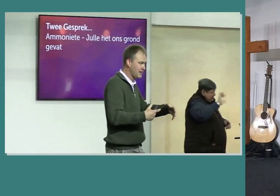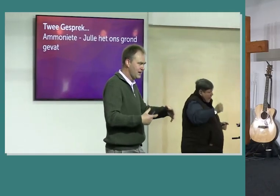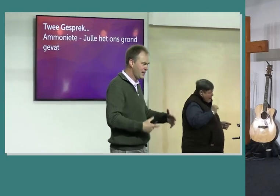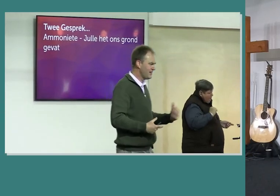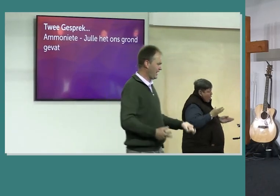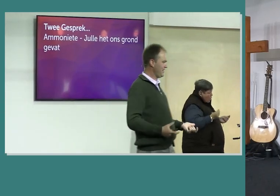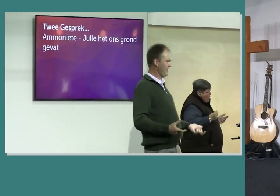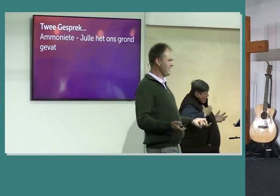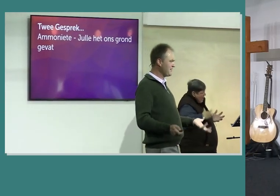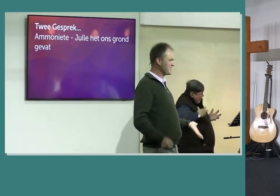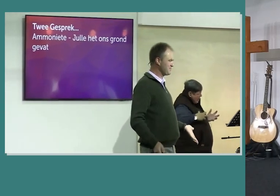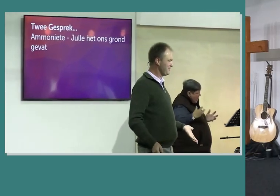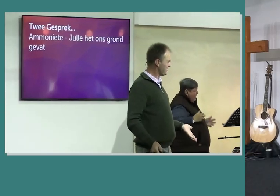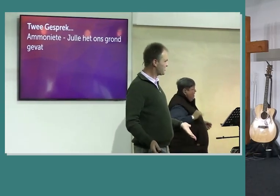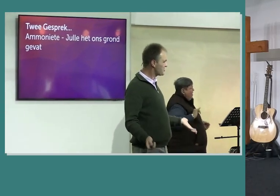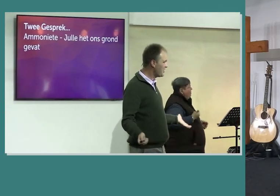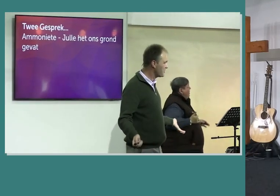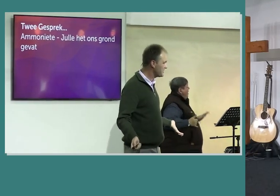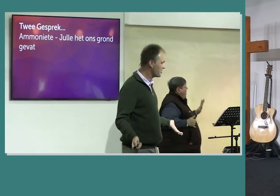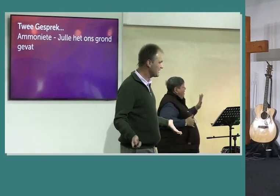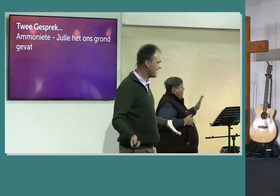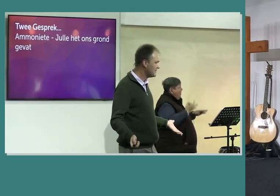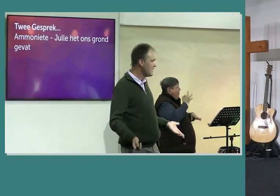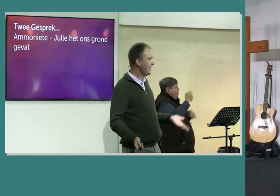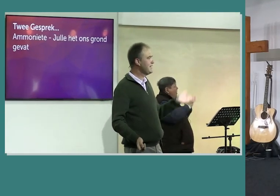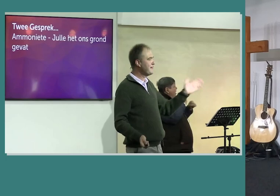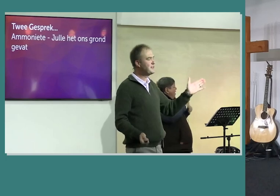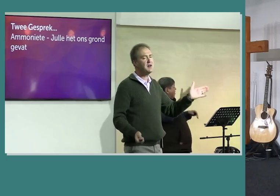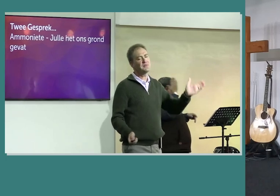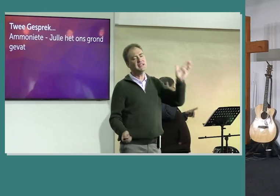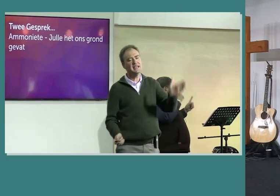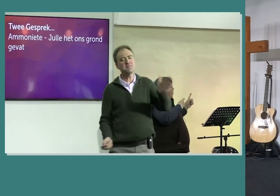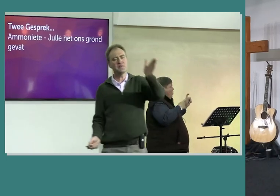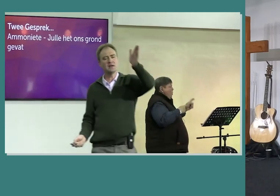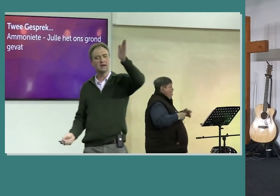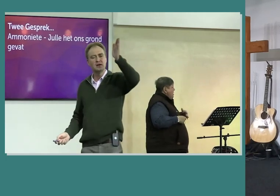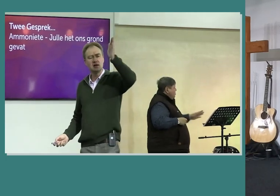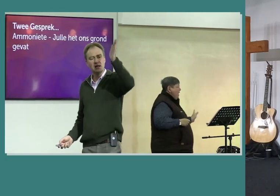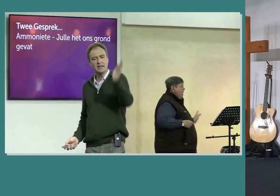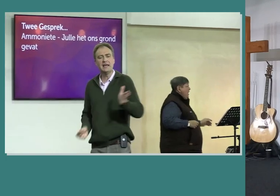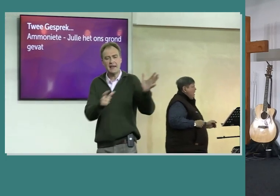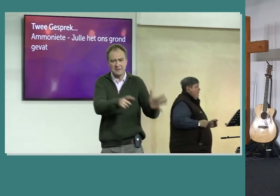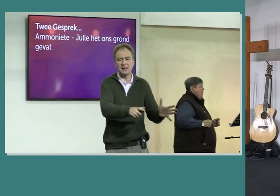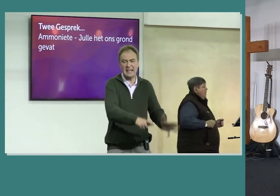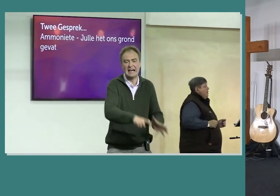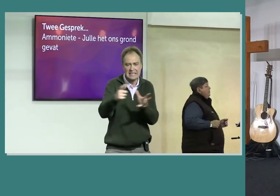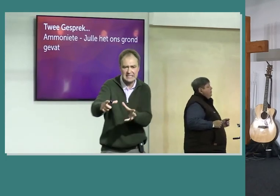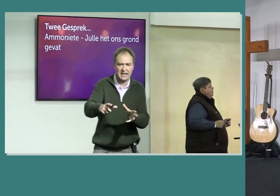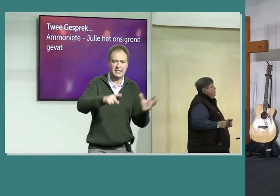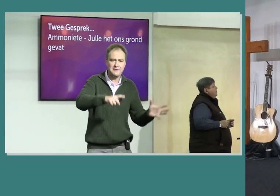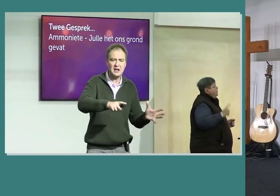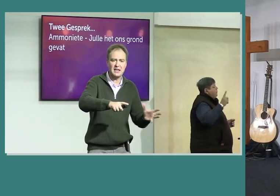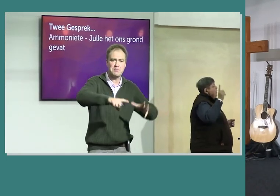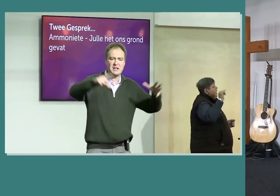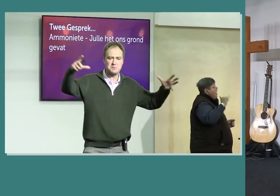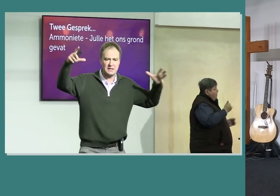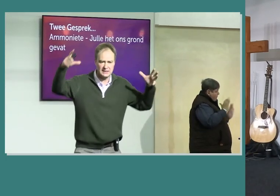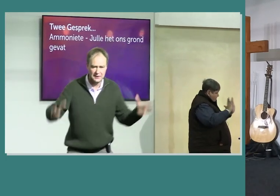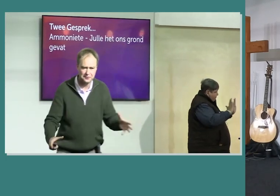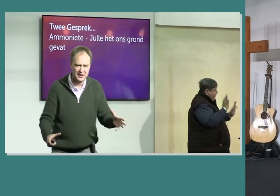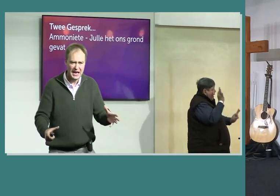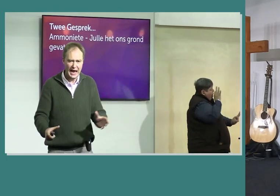gepaard en jy heeft dit is 300 jaar terug en jy heeft daar ge jy heeft daar ge inzicht jy heeft daar ge